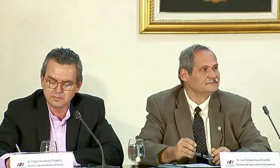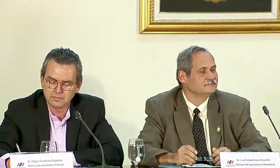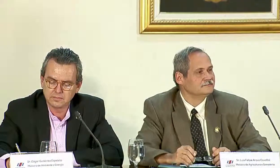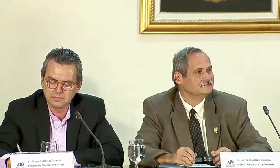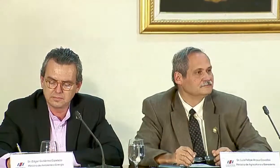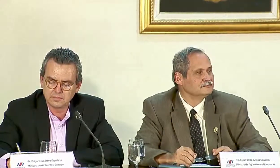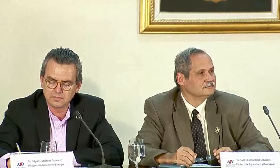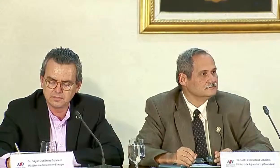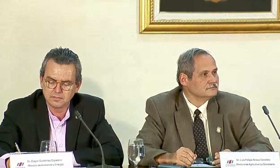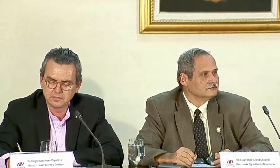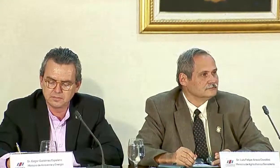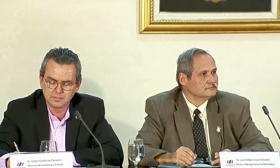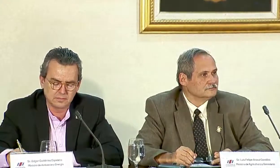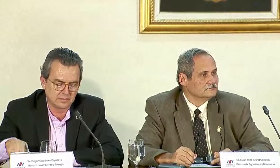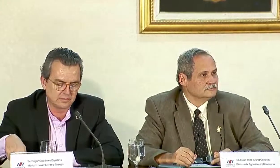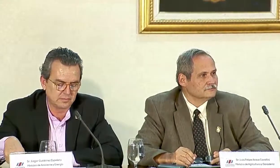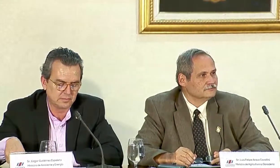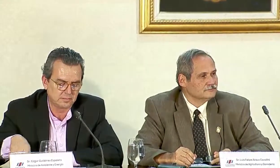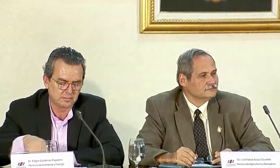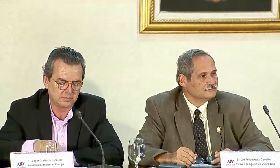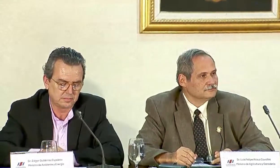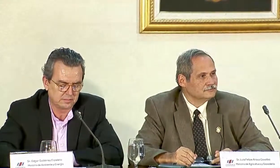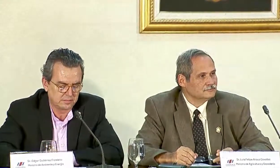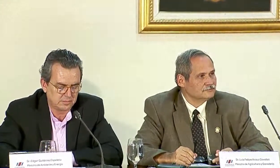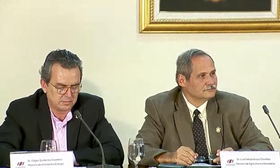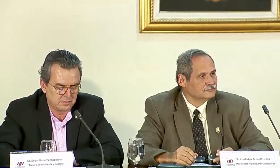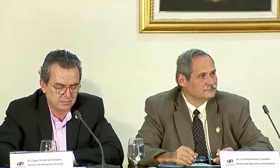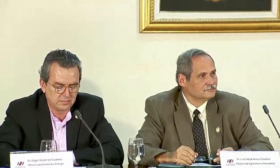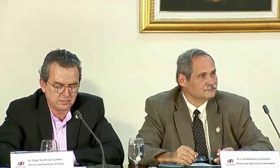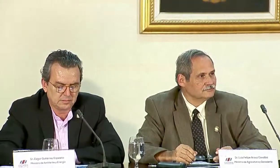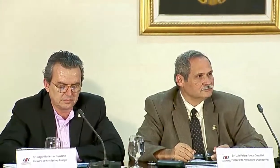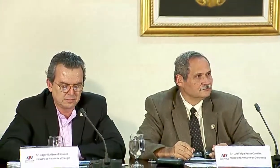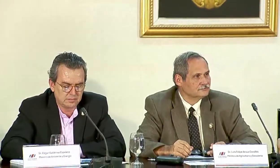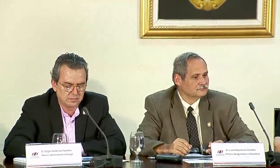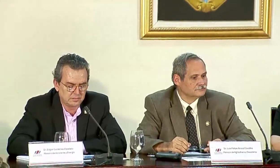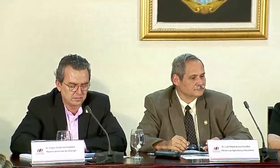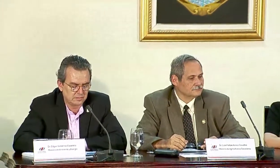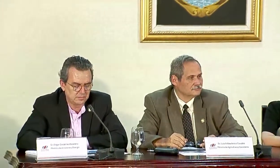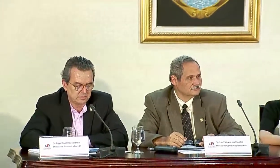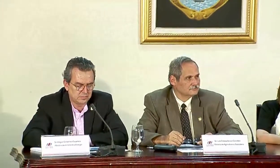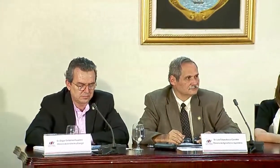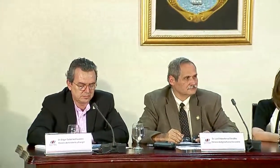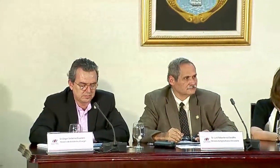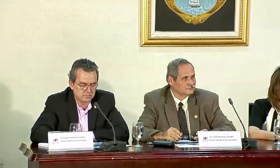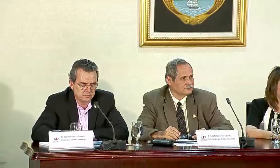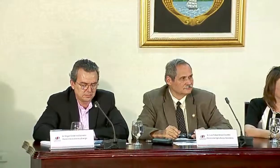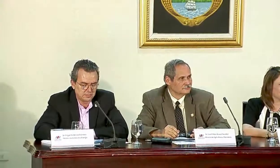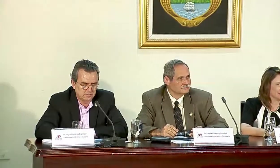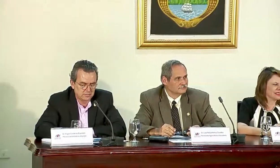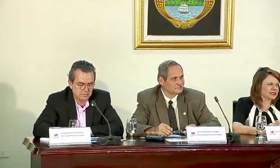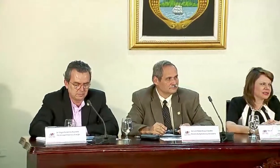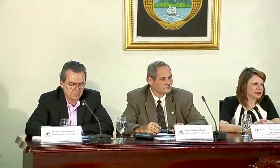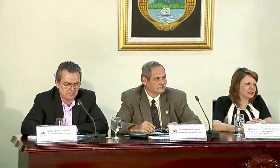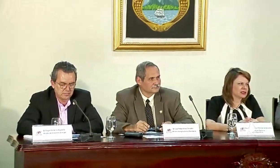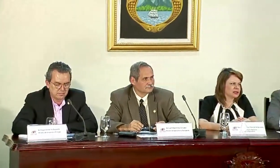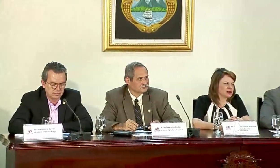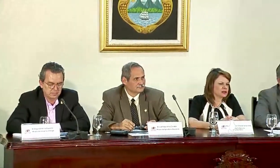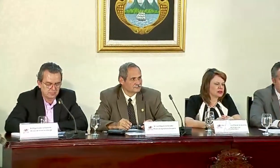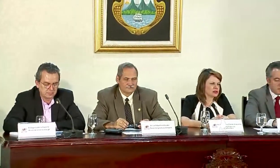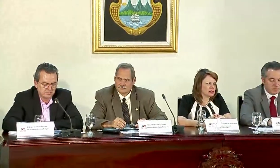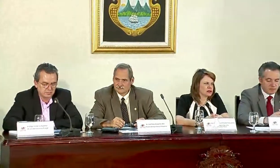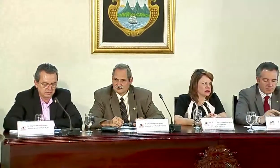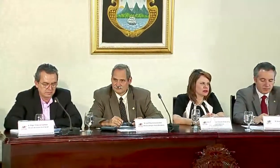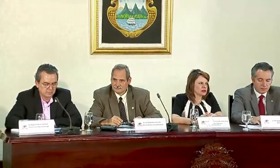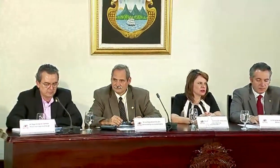Buenas, doña Anelela, encantado. Le iba a preguntar a usted precisamente, el asueto para